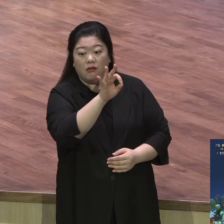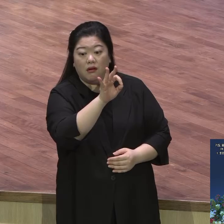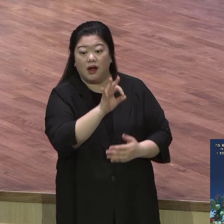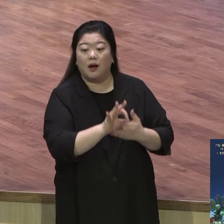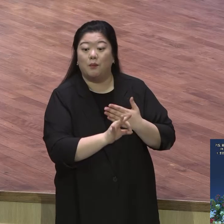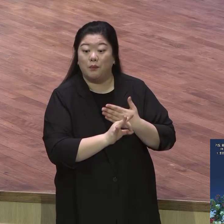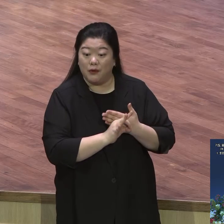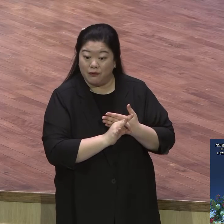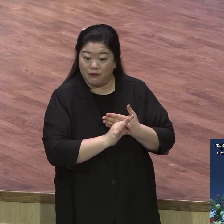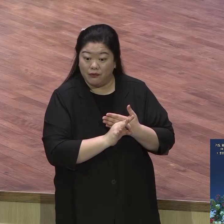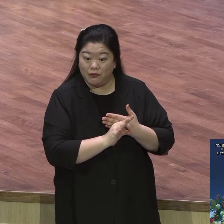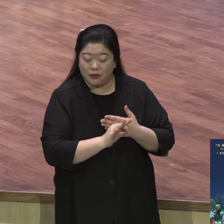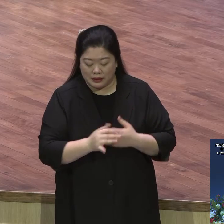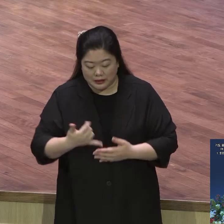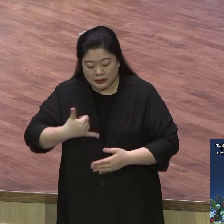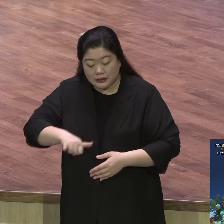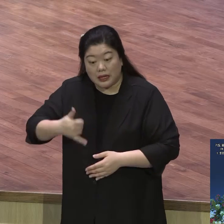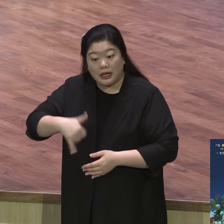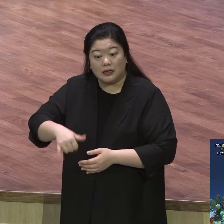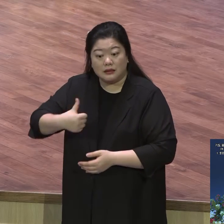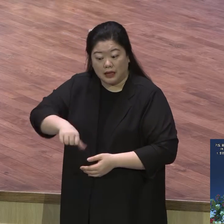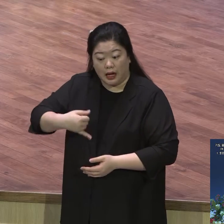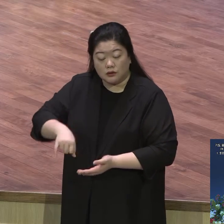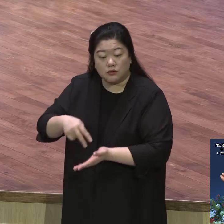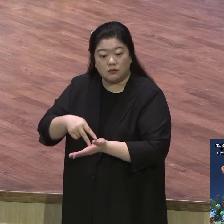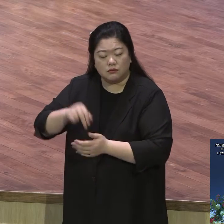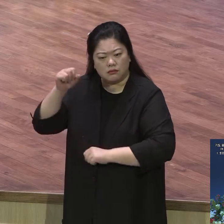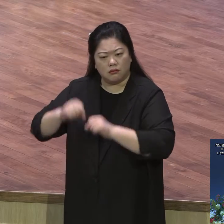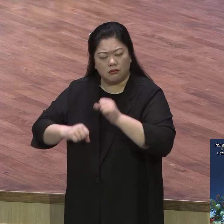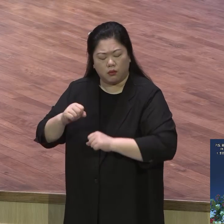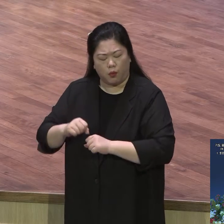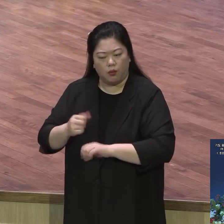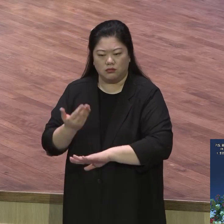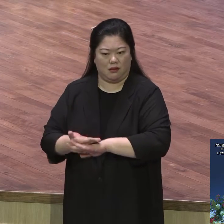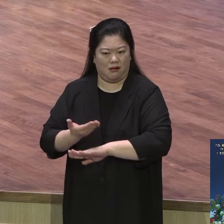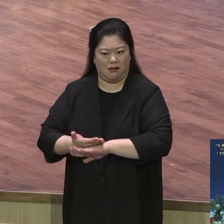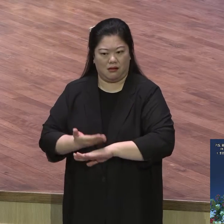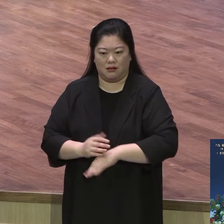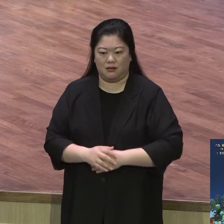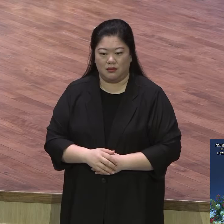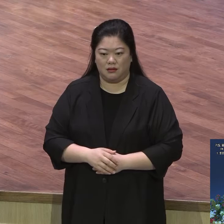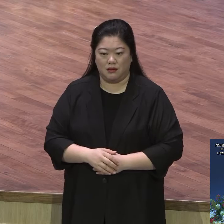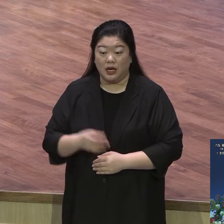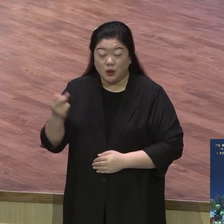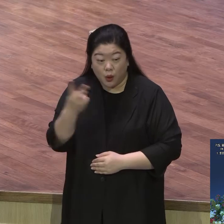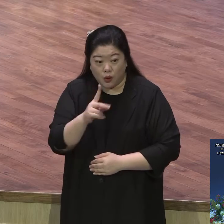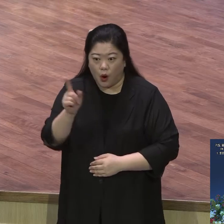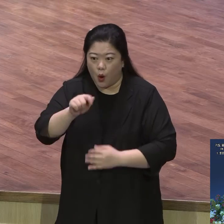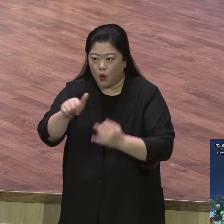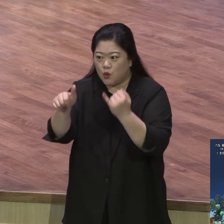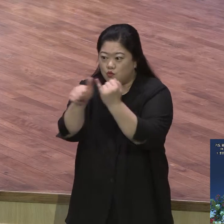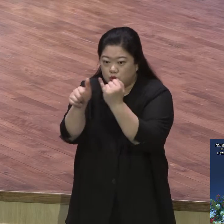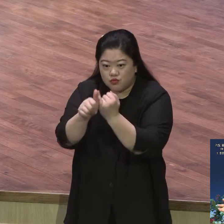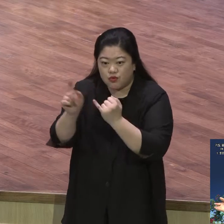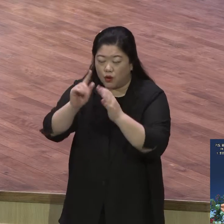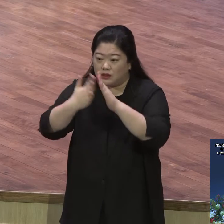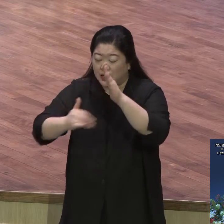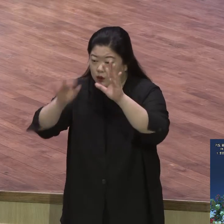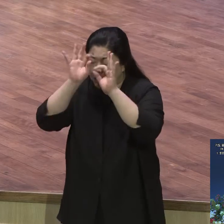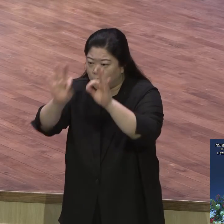몰라요 교인이 한 몇백 명 되면 알지요 아 저분 기도 많이 한다 저분 전도 많아 저분 거짓말 다 알지만 너무 많으니까 누가